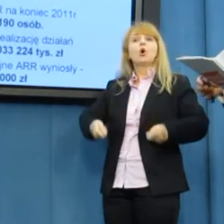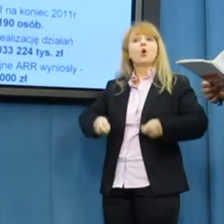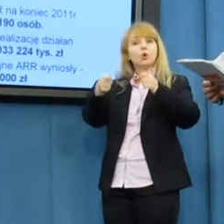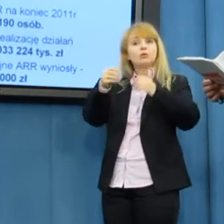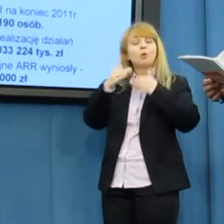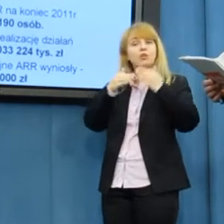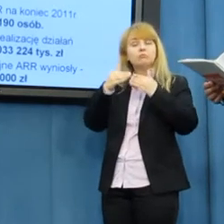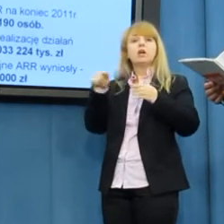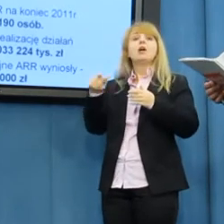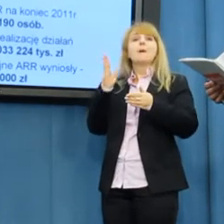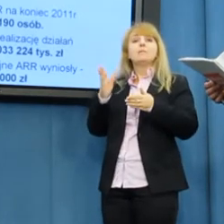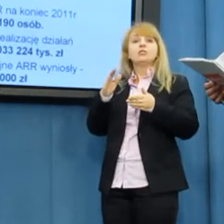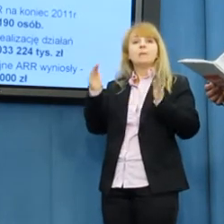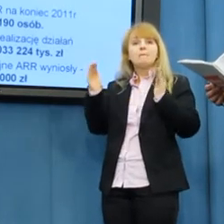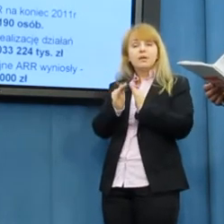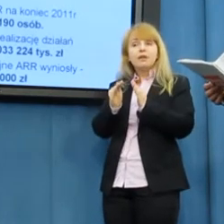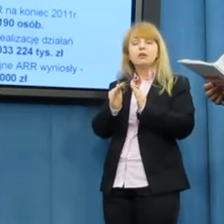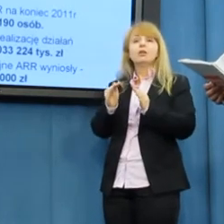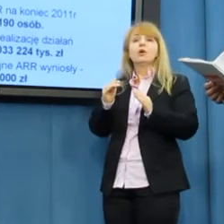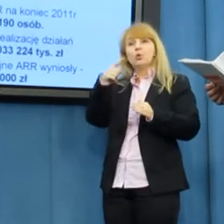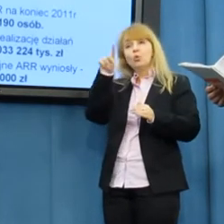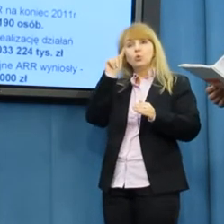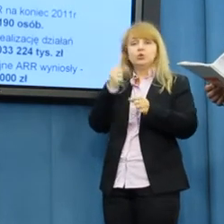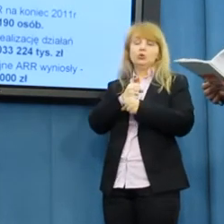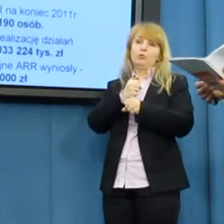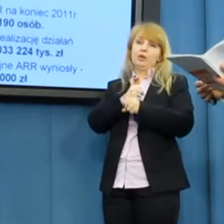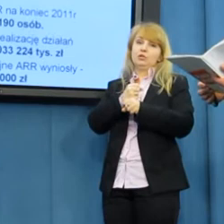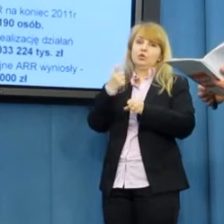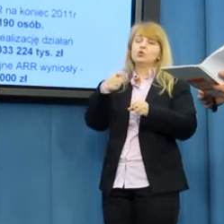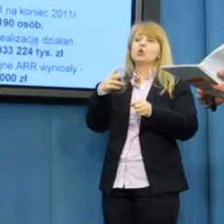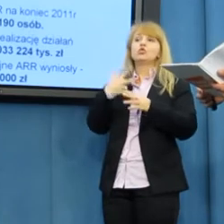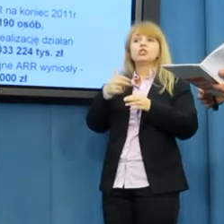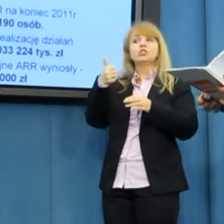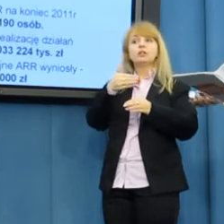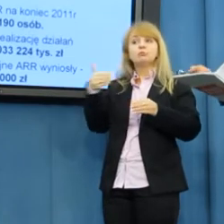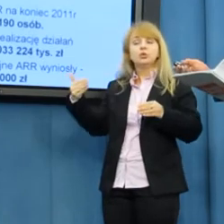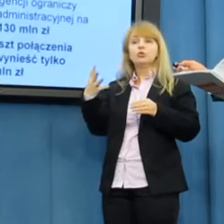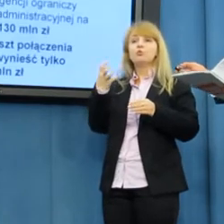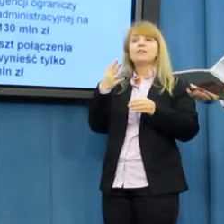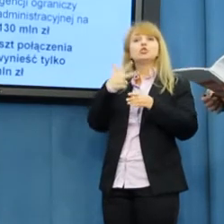Rolnictwa to 131,538,000.